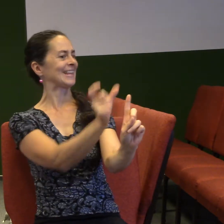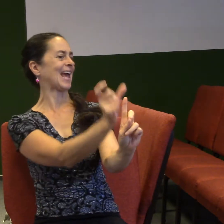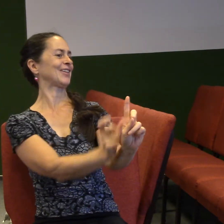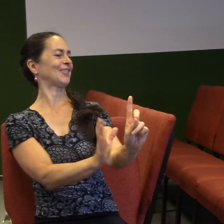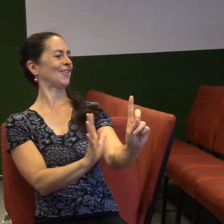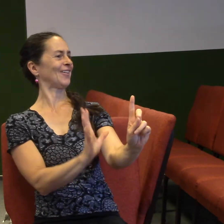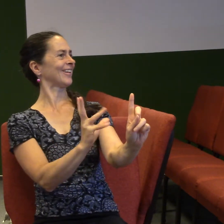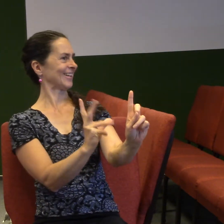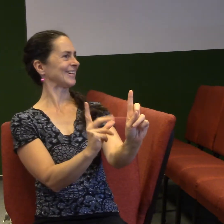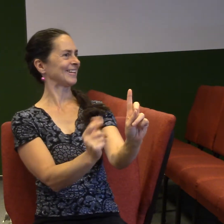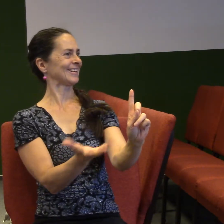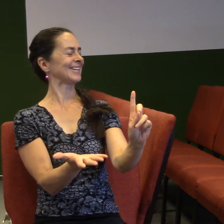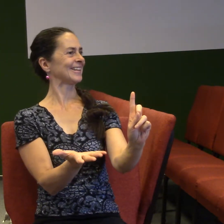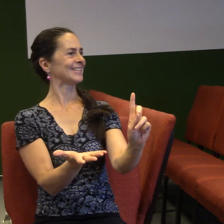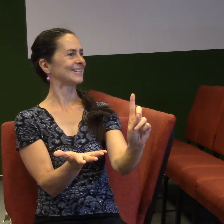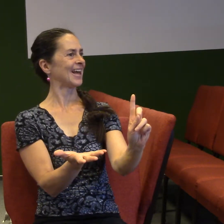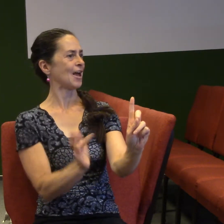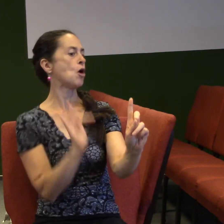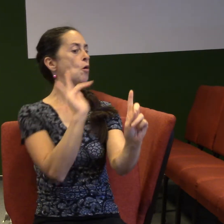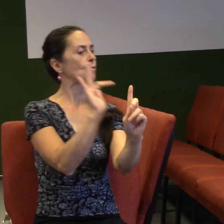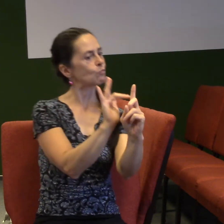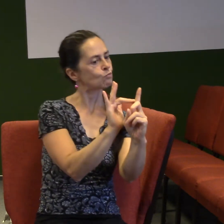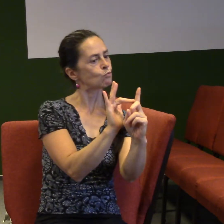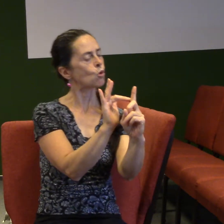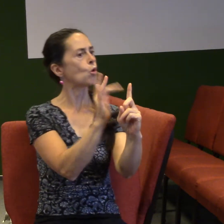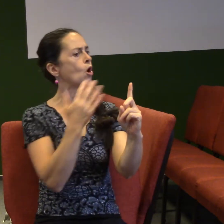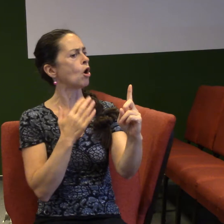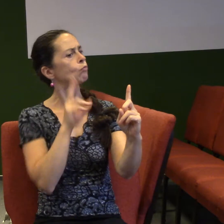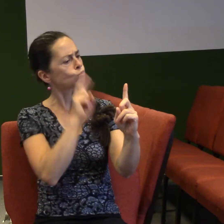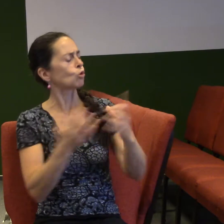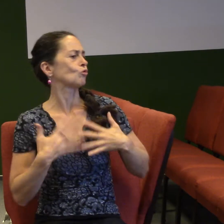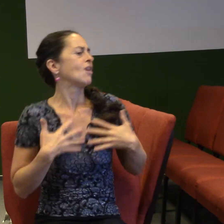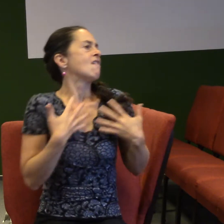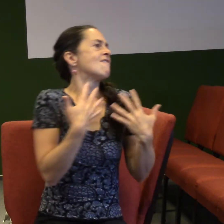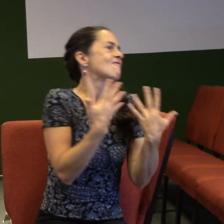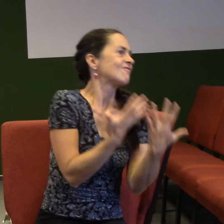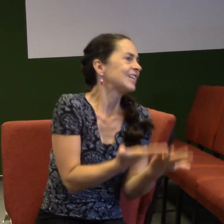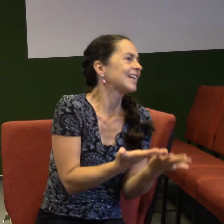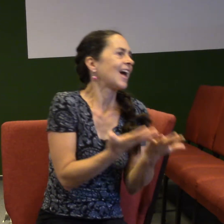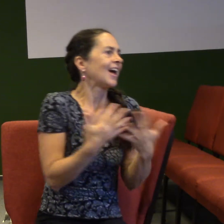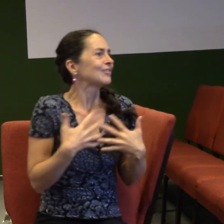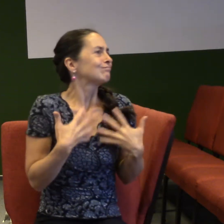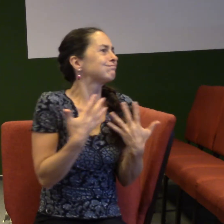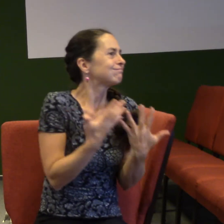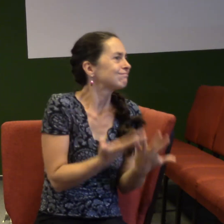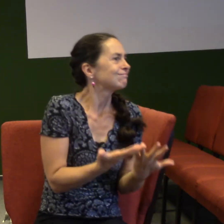někdo, komu já se můžu vydat. On je někdo, s kým můžu komunikovat.